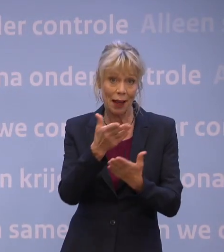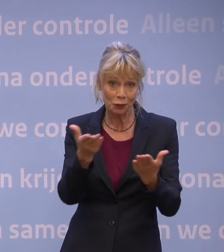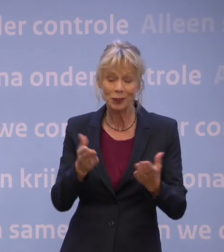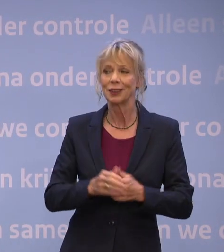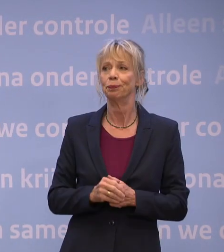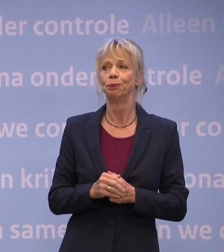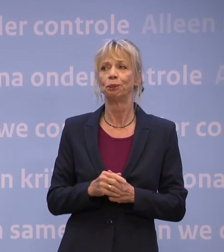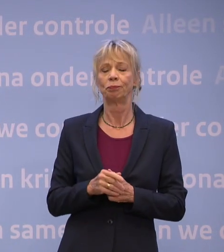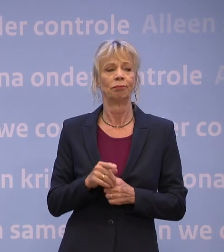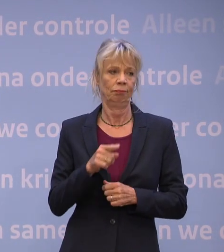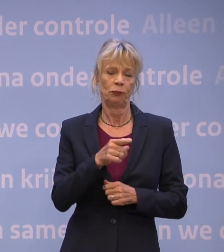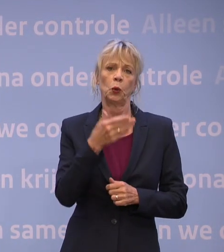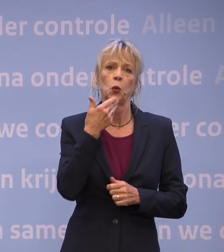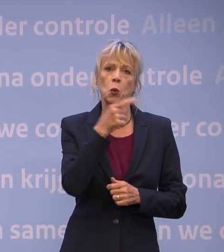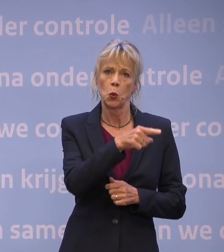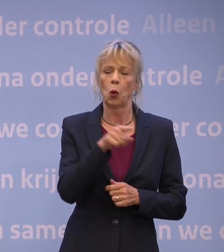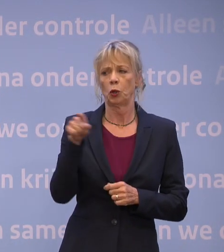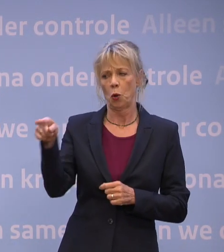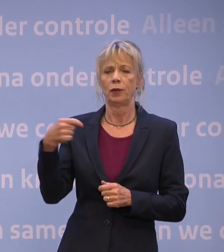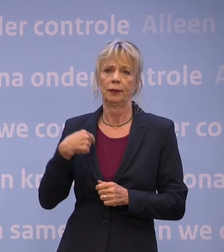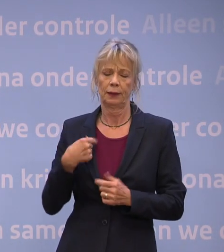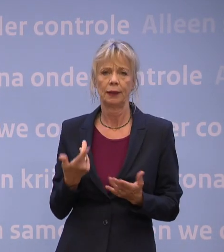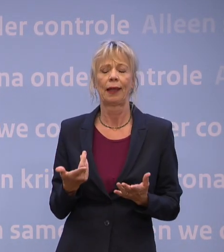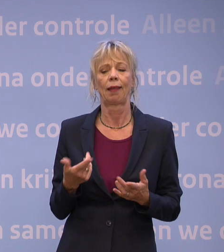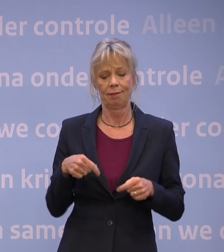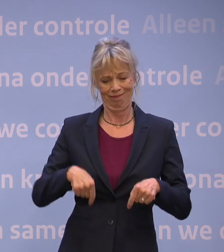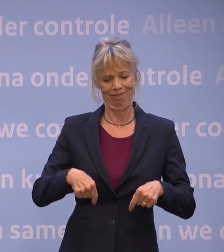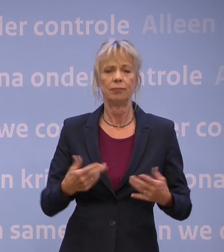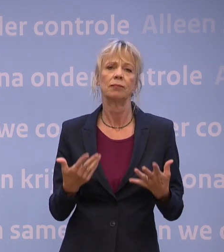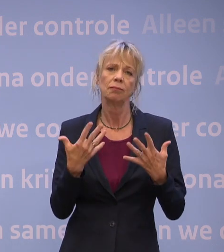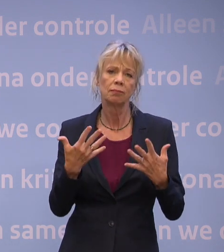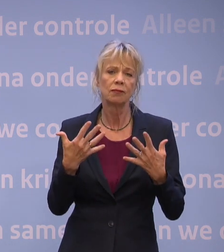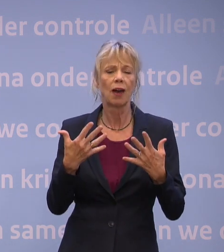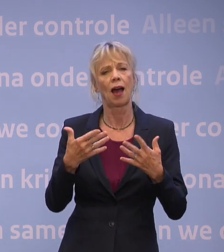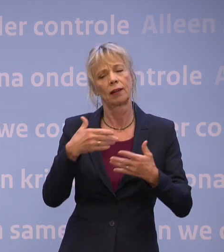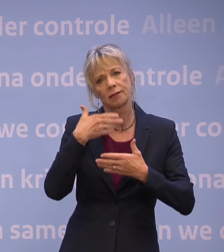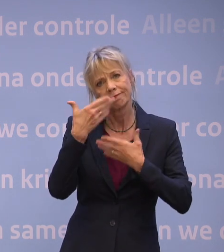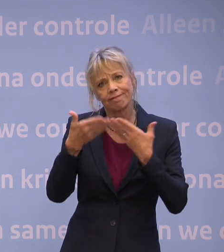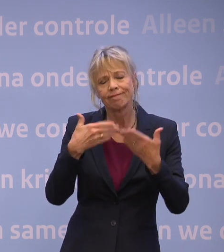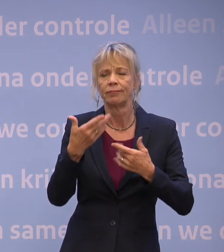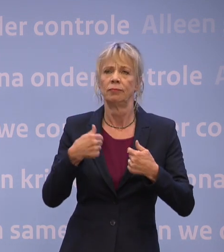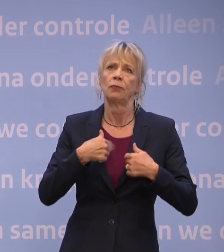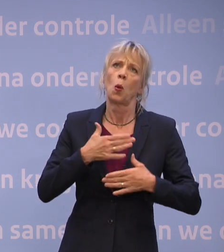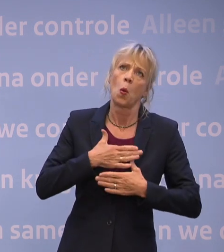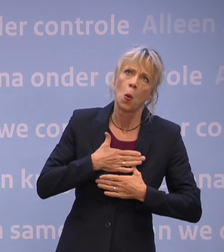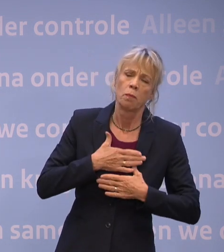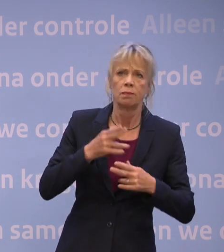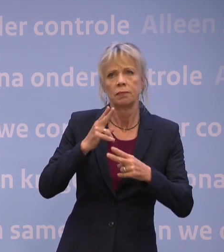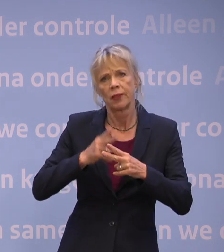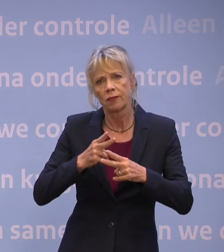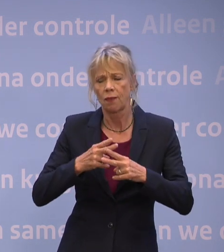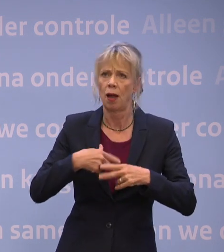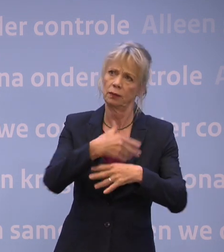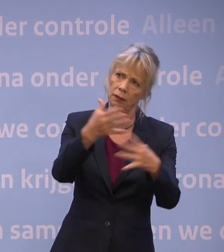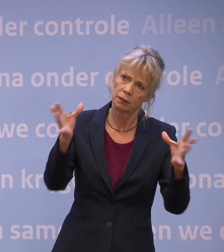Hugo de Jonge en ik hebben op deze plek meerdere keren de hoop en verwachting uitsproken dat we op weg waren